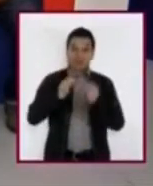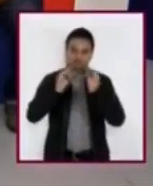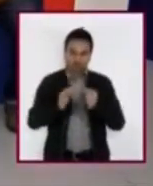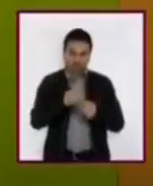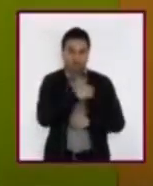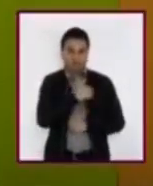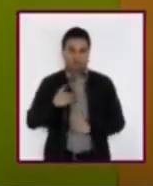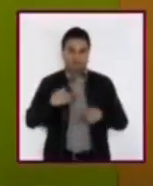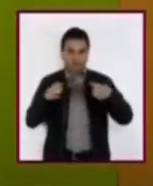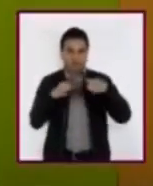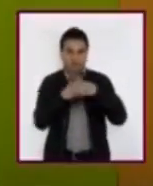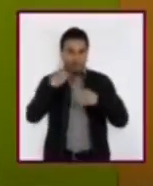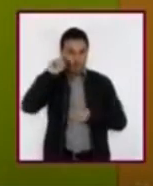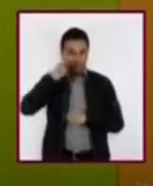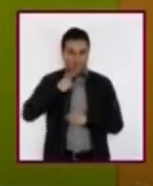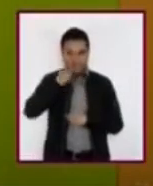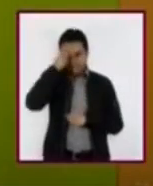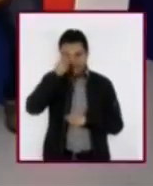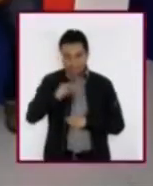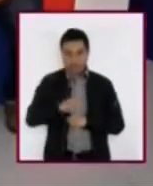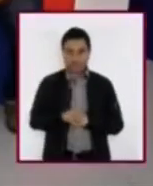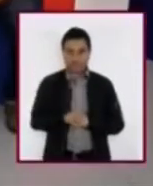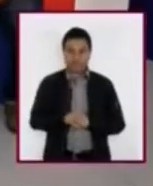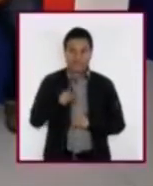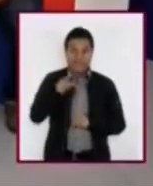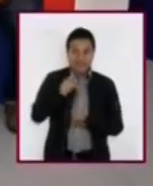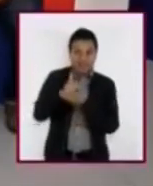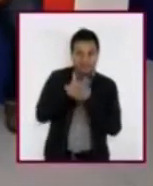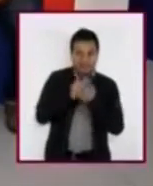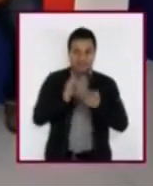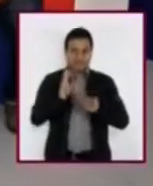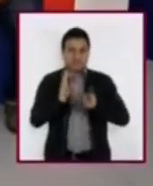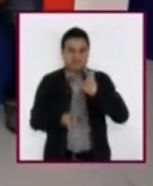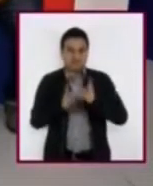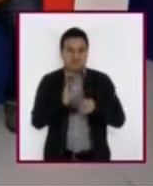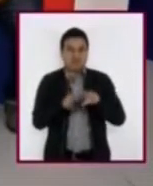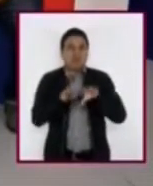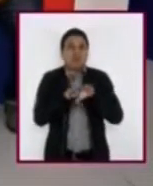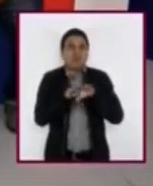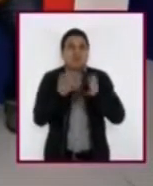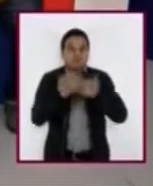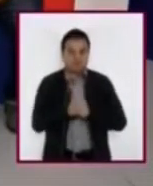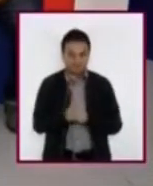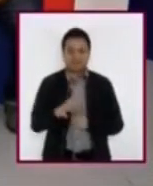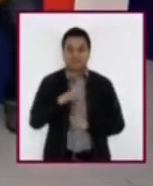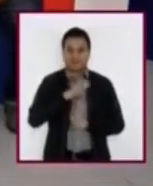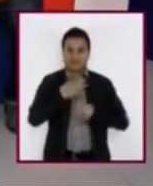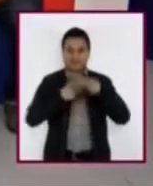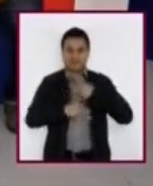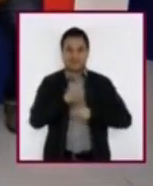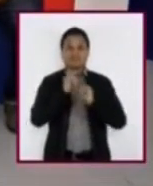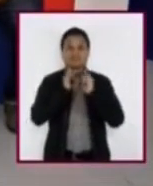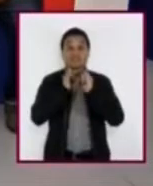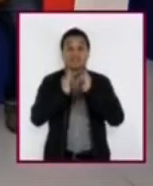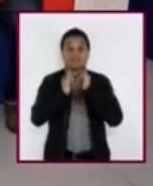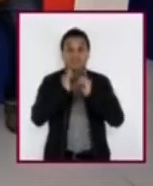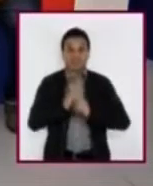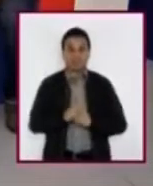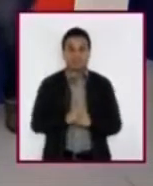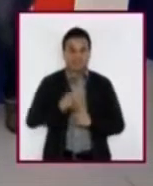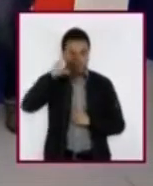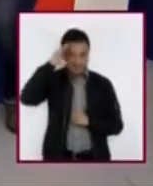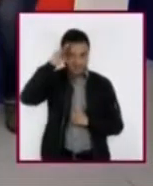Sorda en México, así que para ayudarnos en nuestra charla, contamos con el apoyo del intérprete en lengua de señas mexicana,